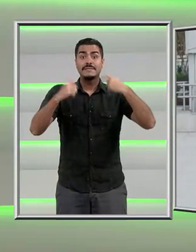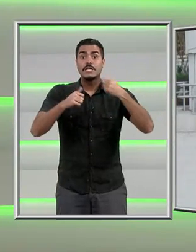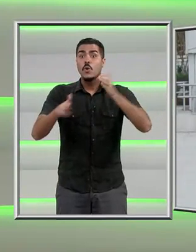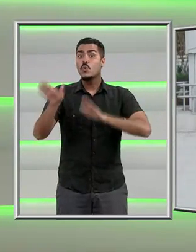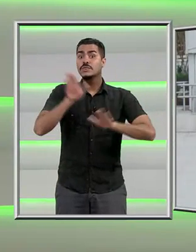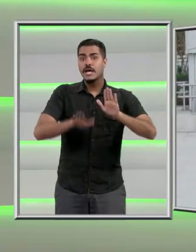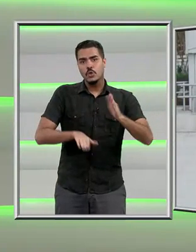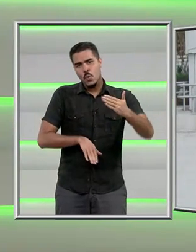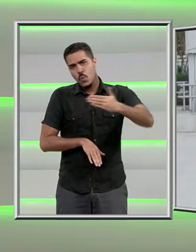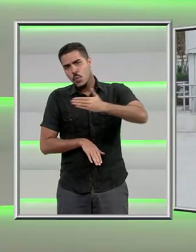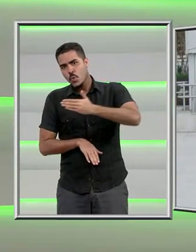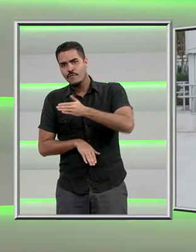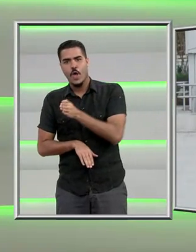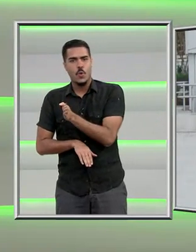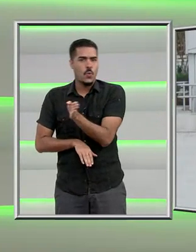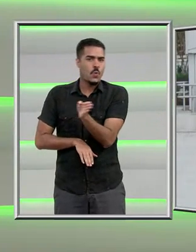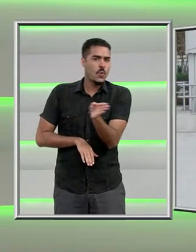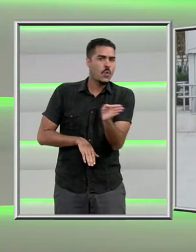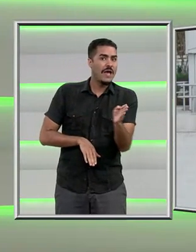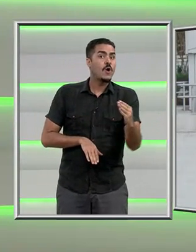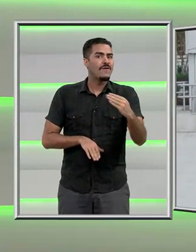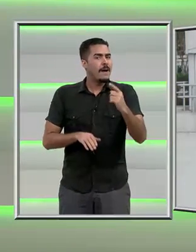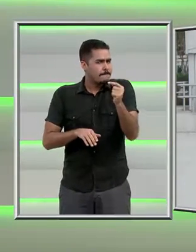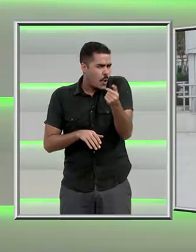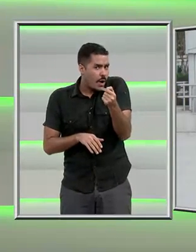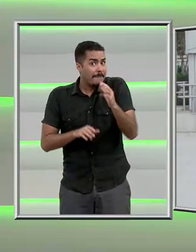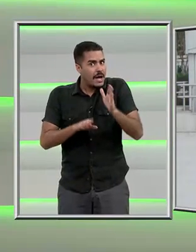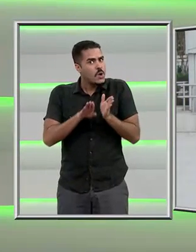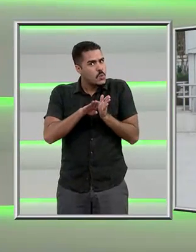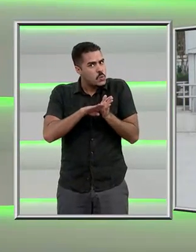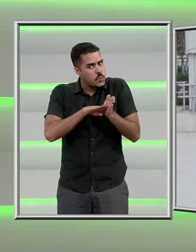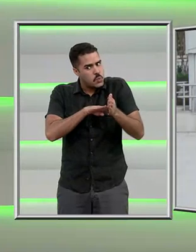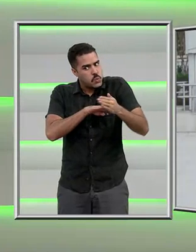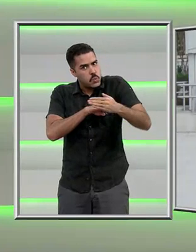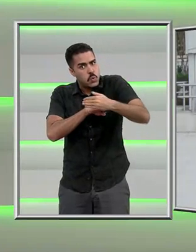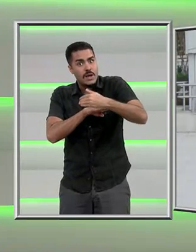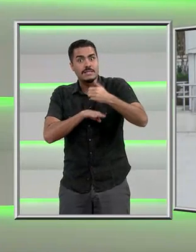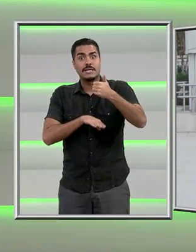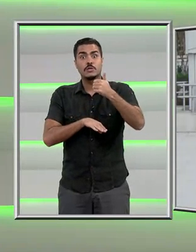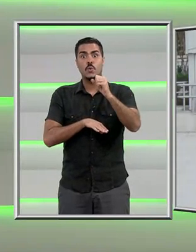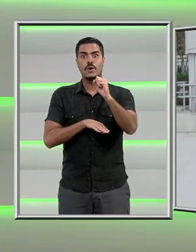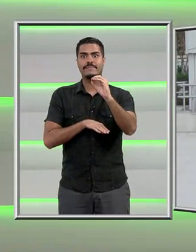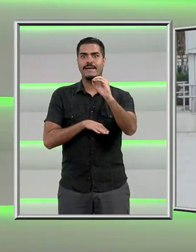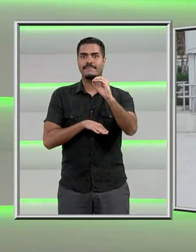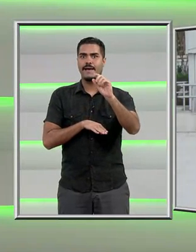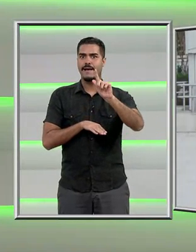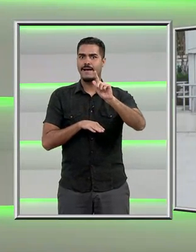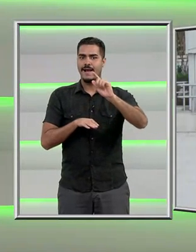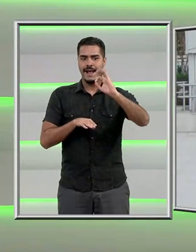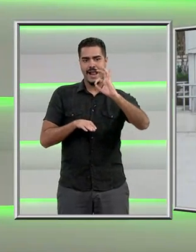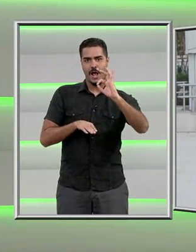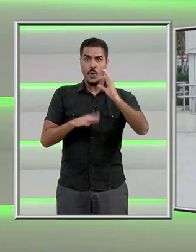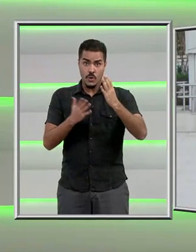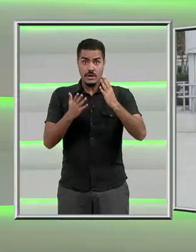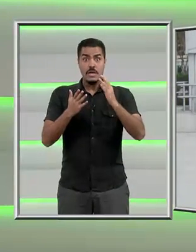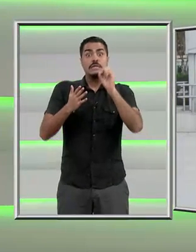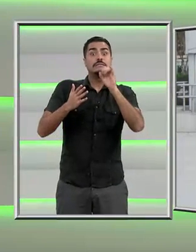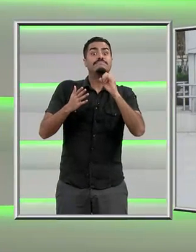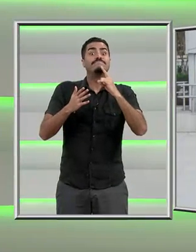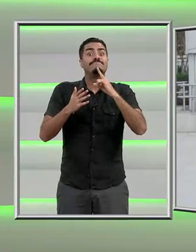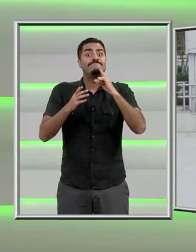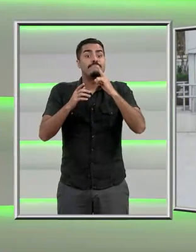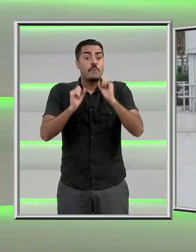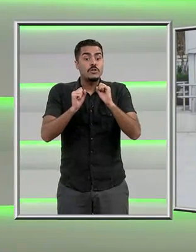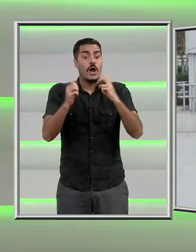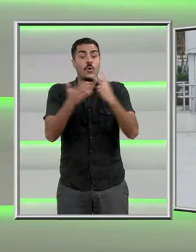que são poucas, mas são bem fechadas em 180 graus. Agora, quem periga ficar fora da Paralimpíada